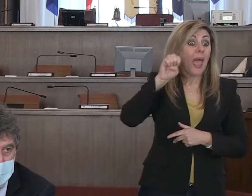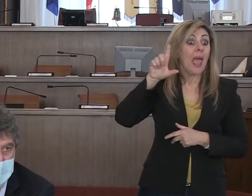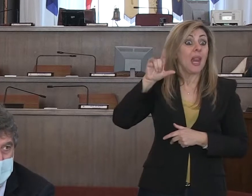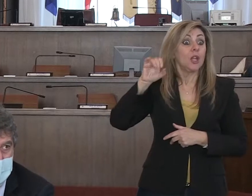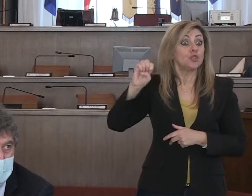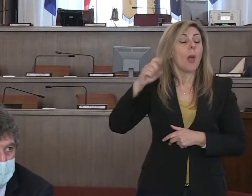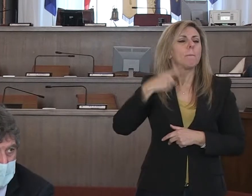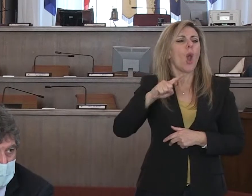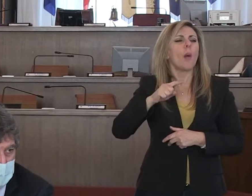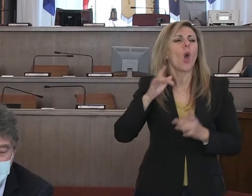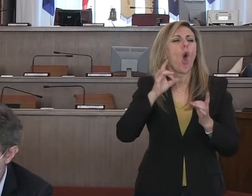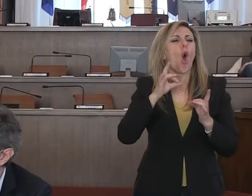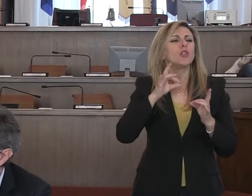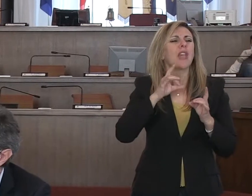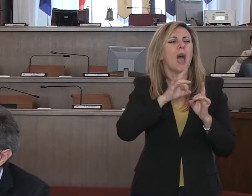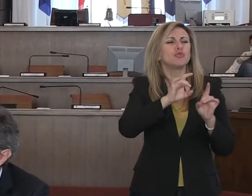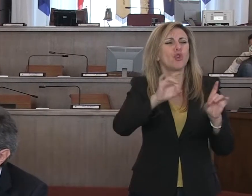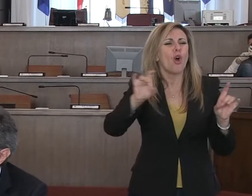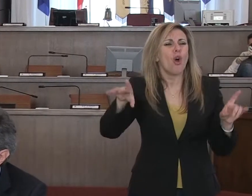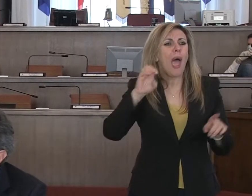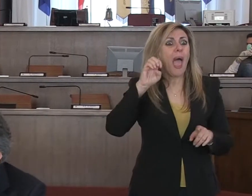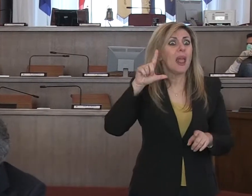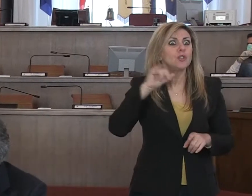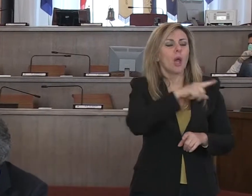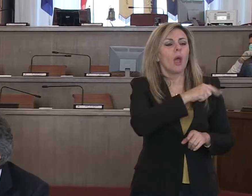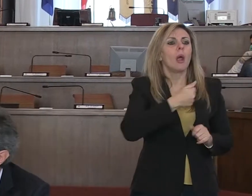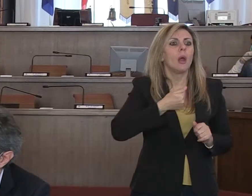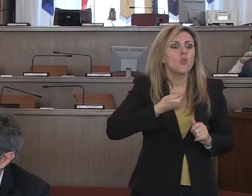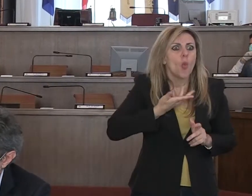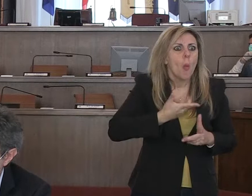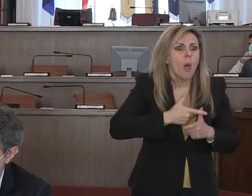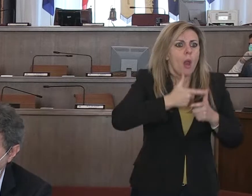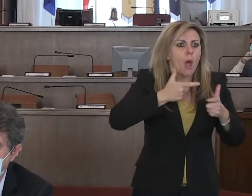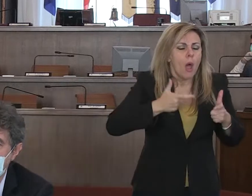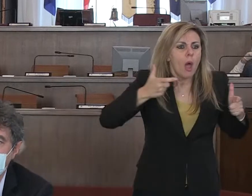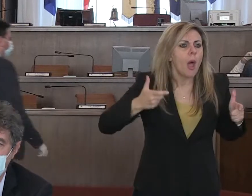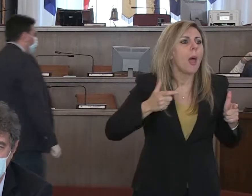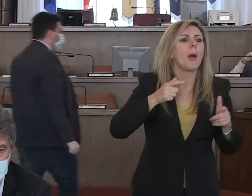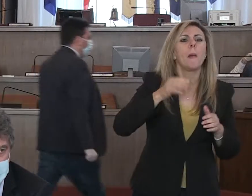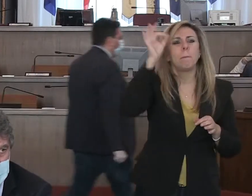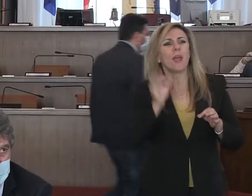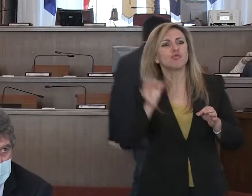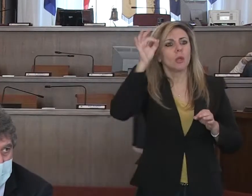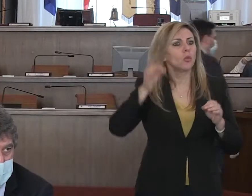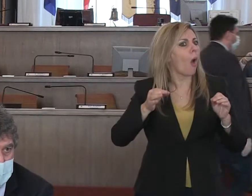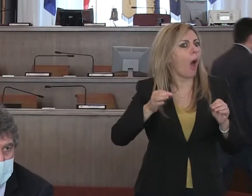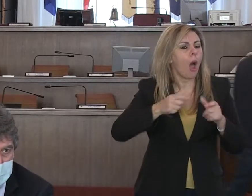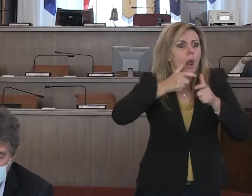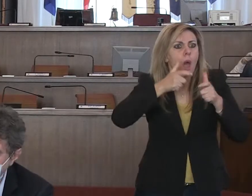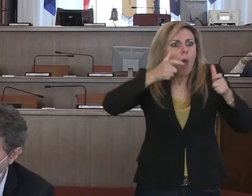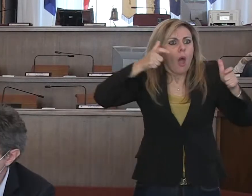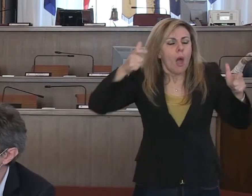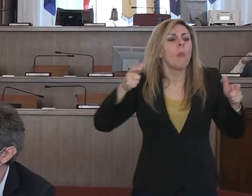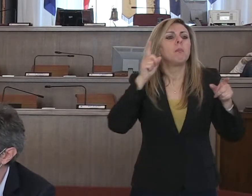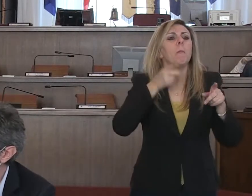indice di contagi molto pronunciato, molto superiore alla media, anche molto superiore rispetto alla città